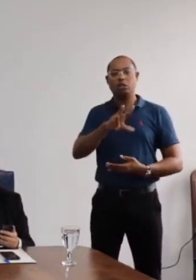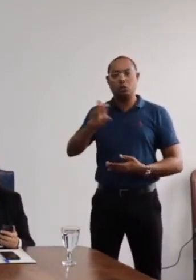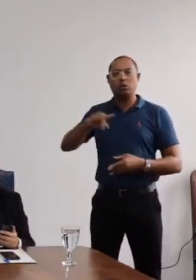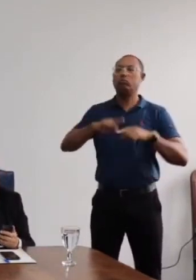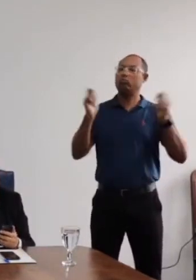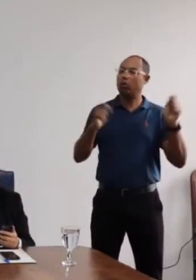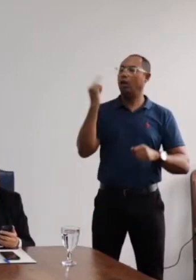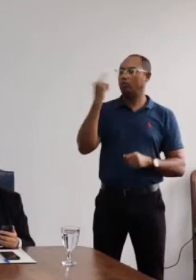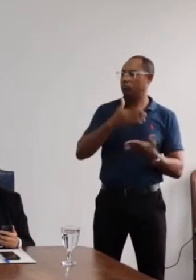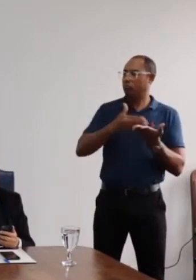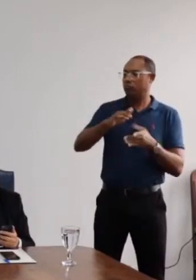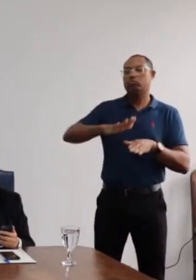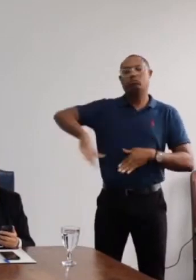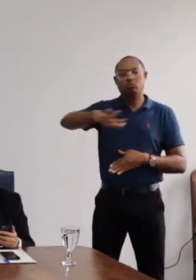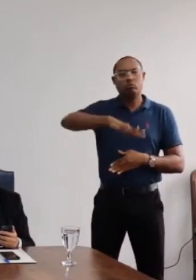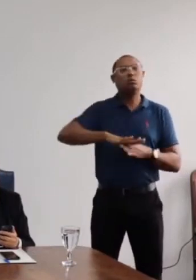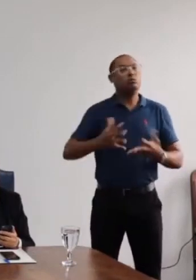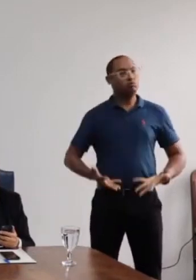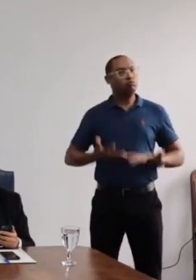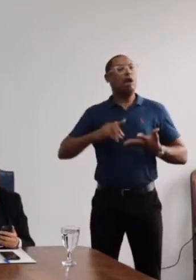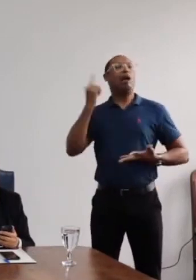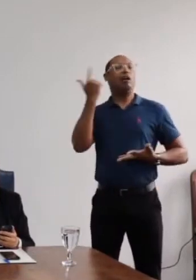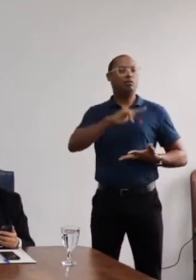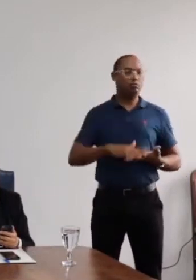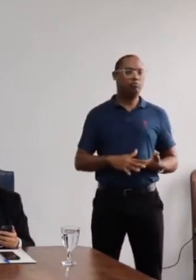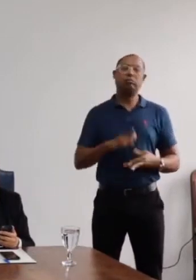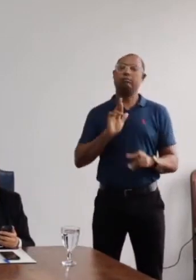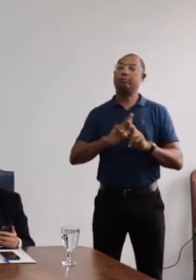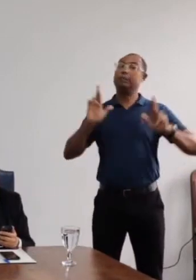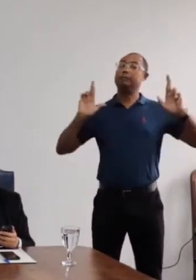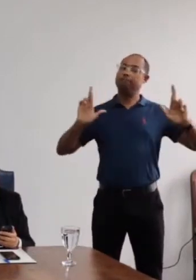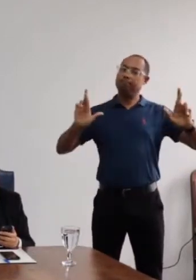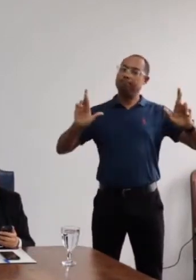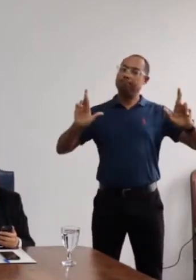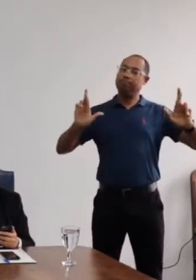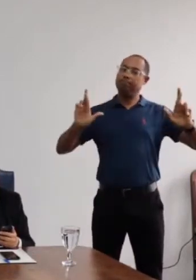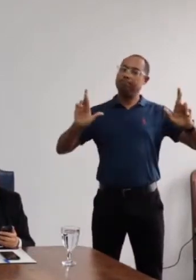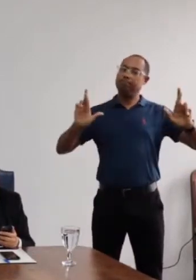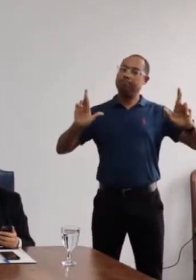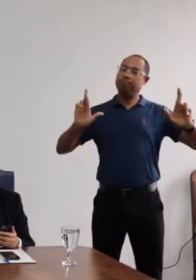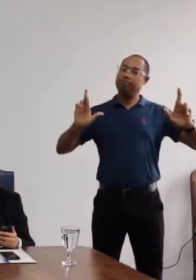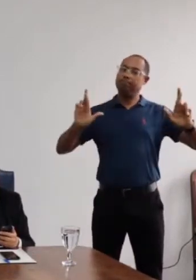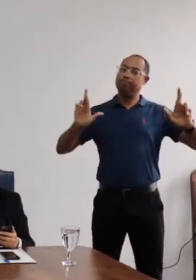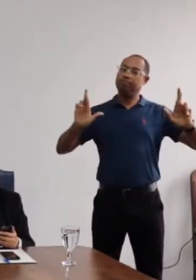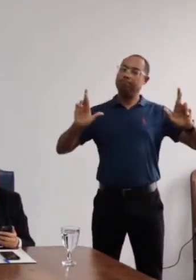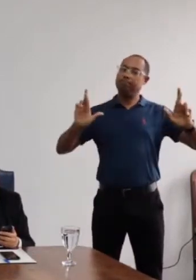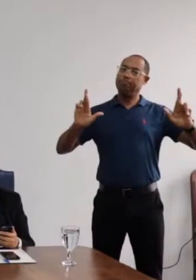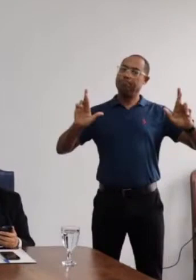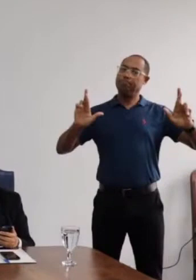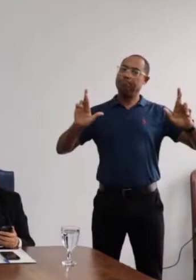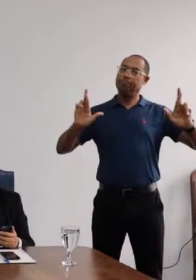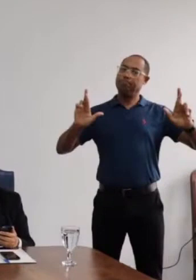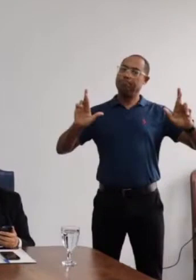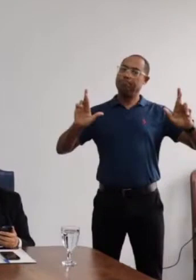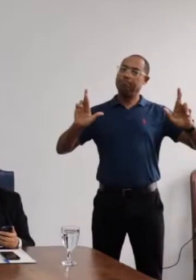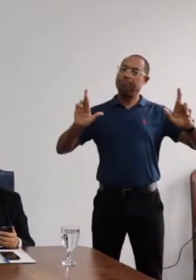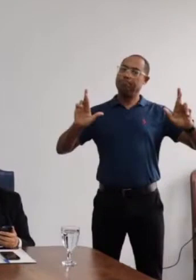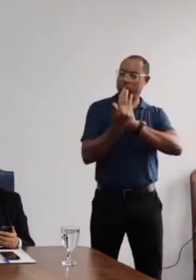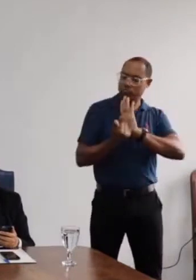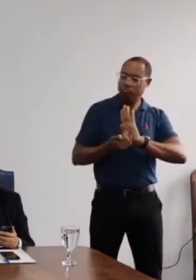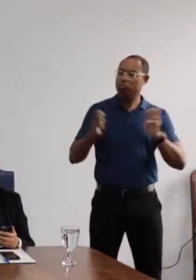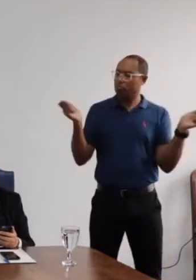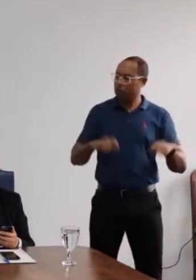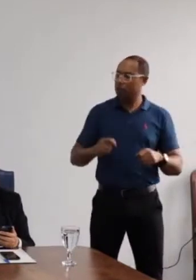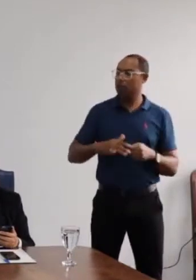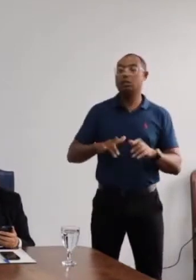ter mais fôlego. Então, nós estamos aguardando essa definição ainda, para que possamos apresentar essa proposta orçamentária,